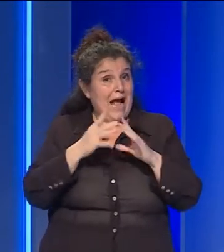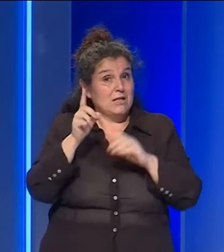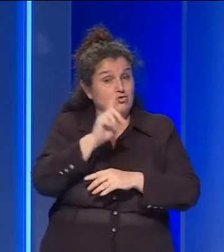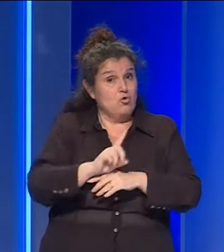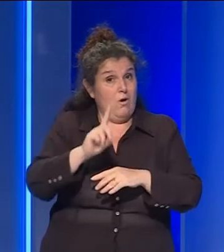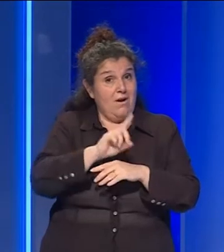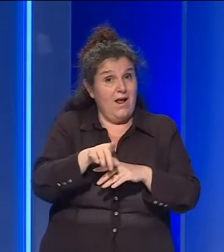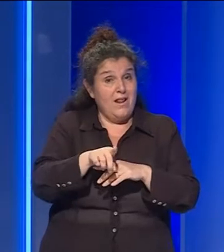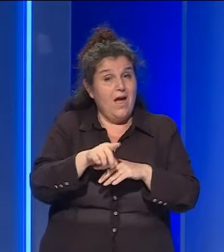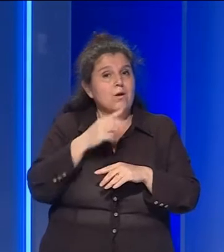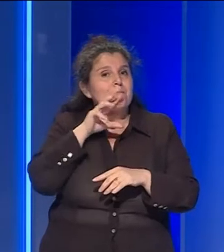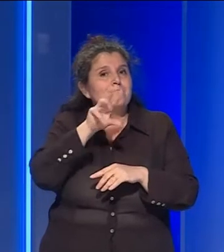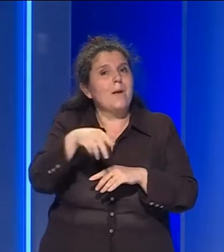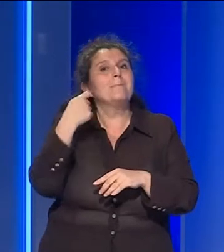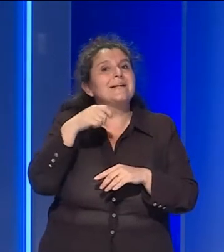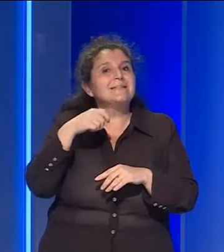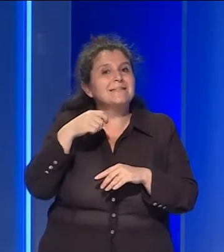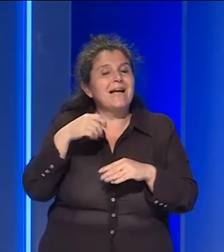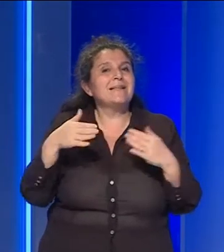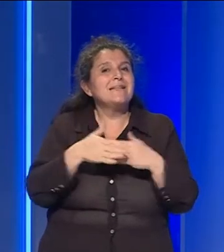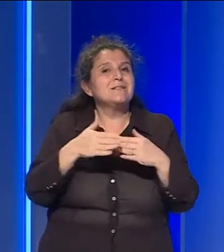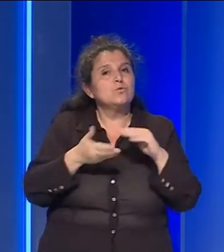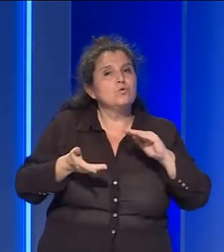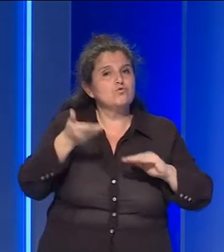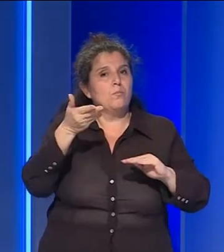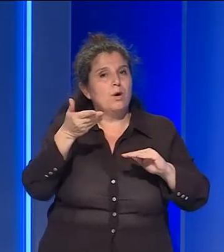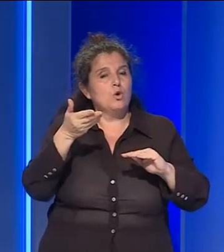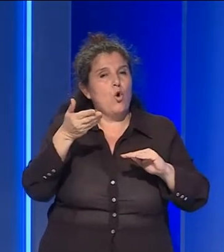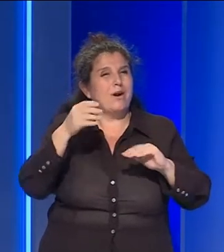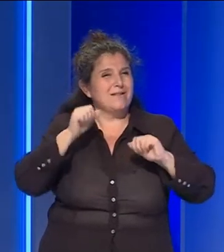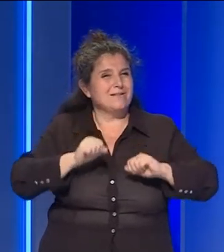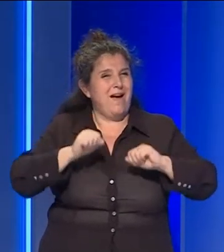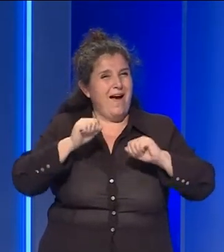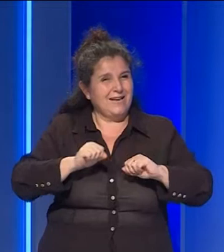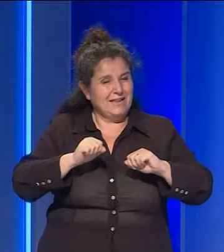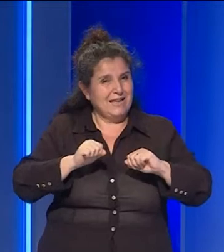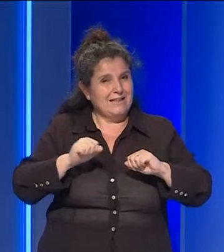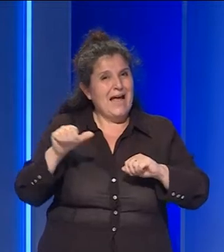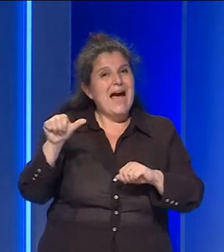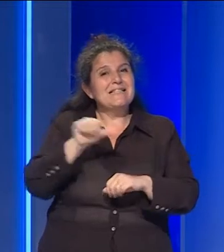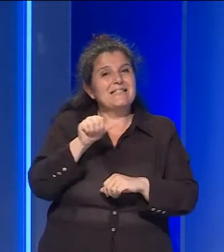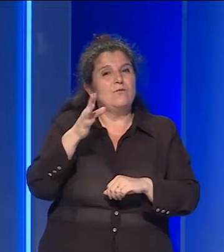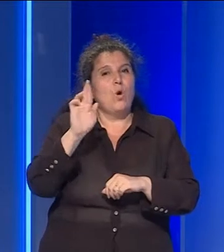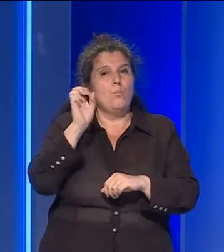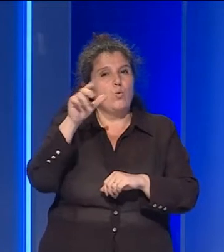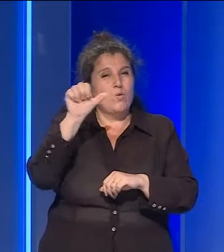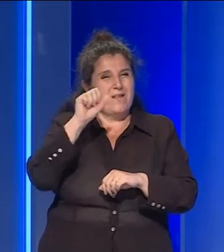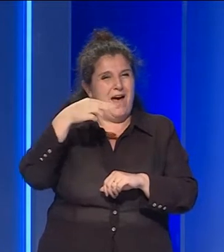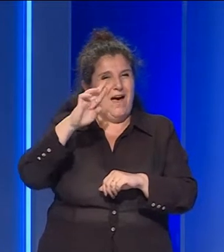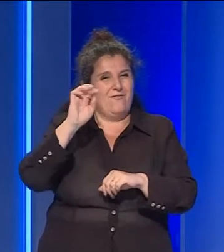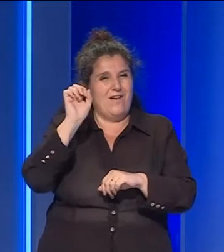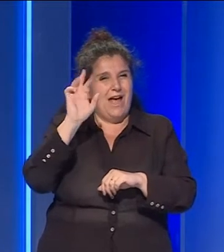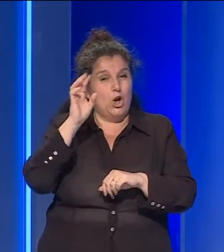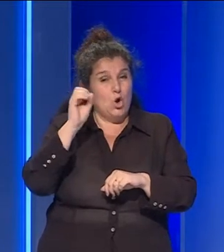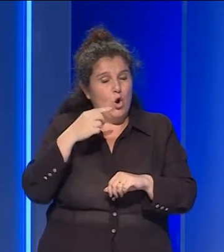detto il presidente dell'Istituto Superiore di Sanità, Silvio Brusaferro, alla